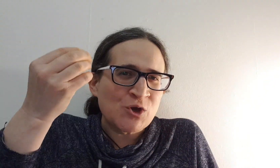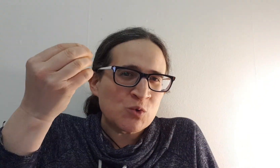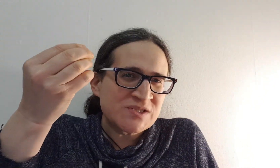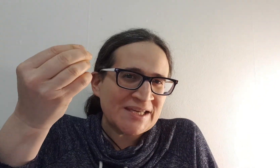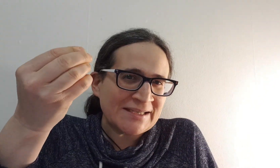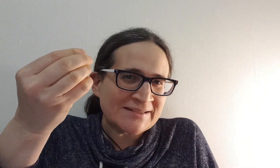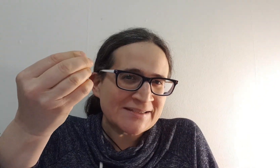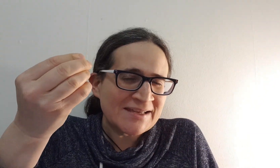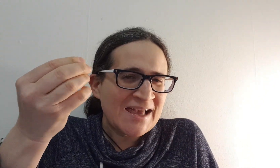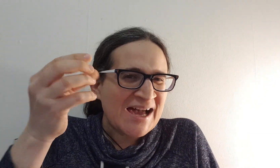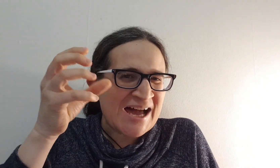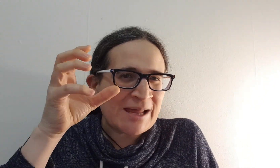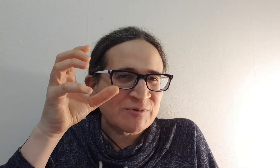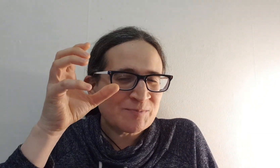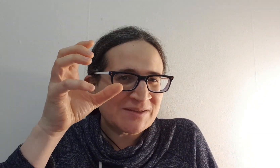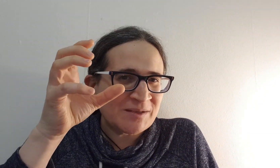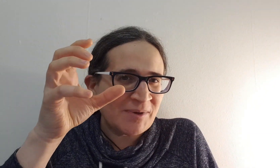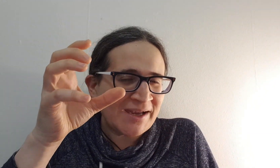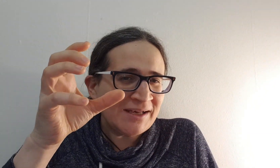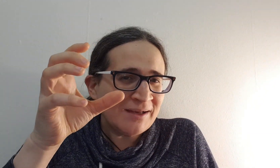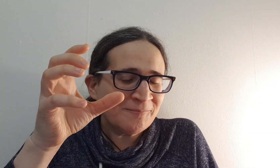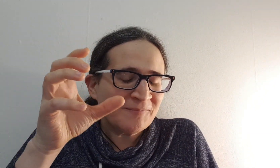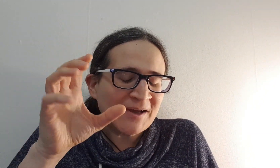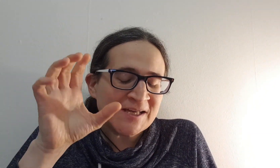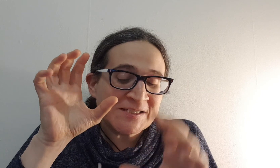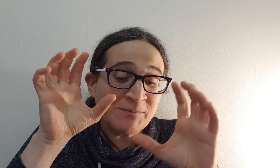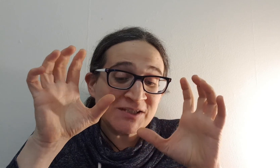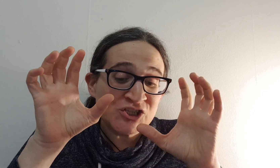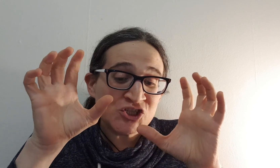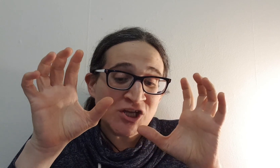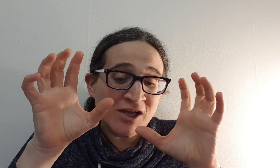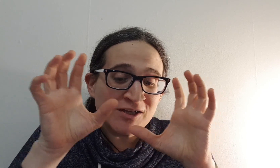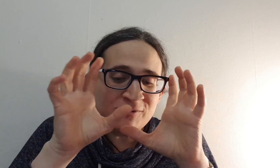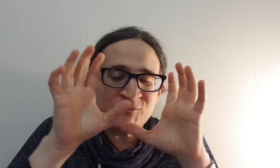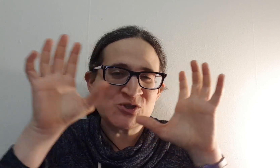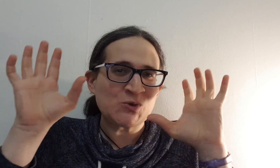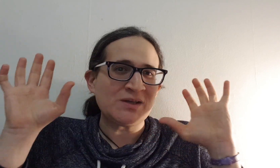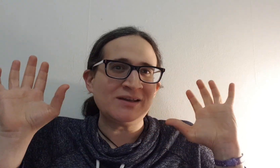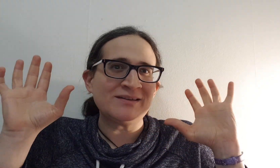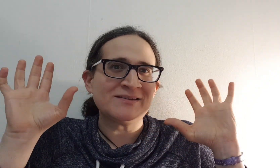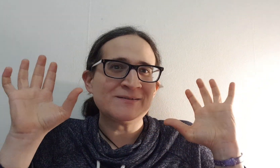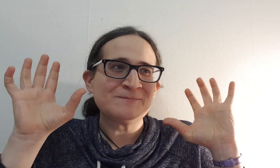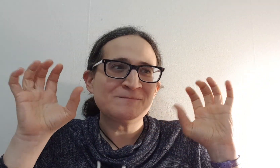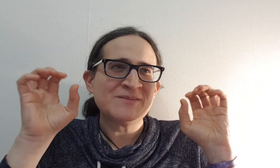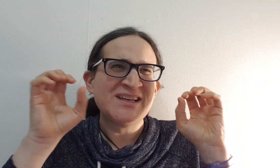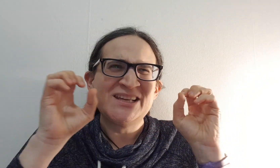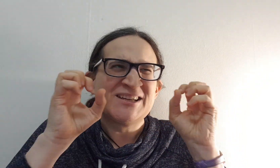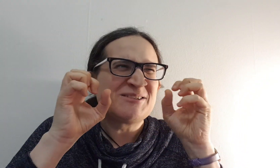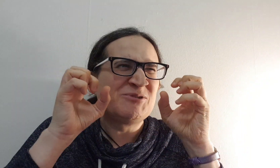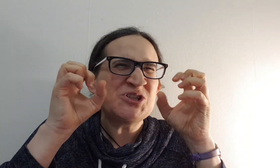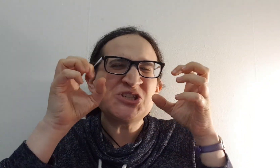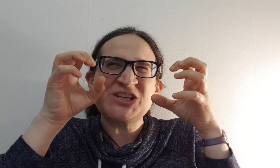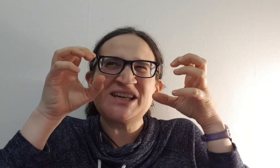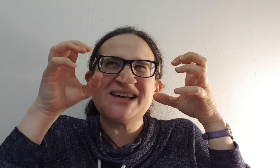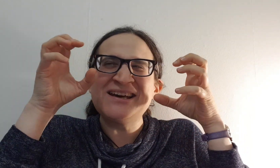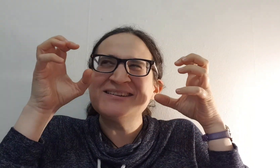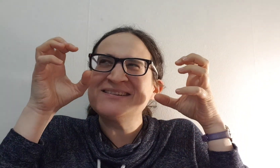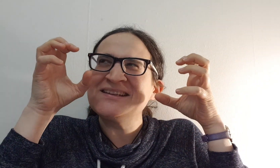חוזרת על המשפטים האלה אני מרגישה משוחררת כמו ששחררתי